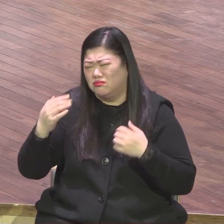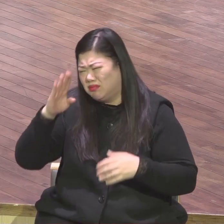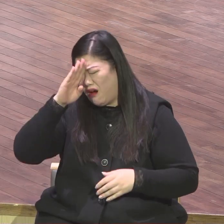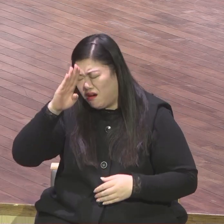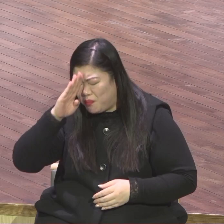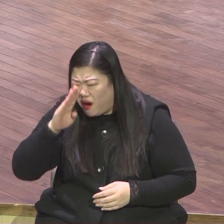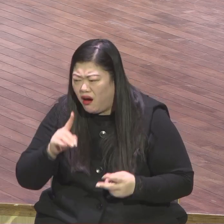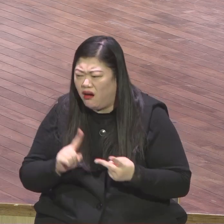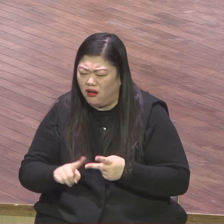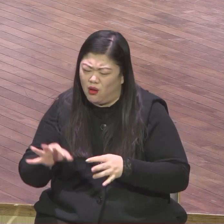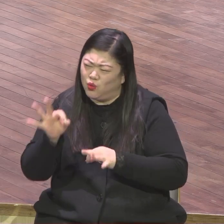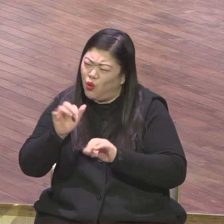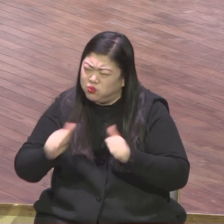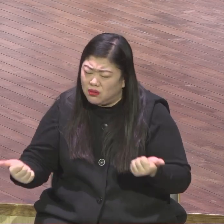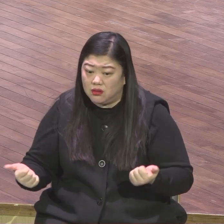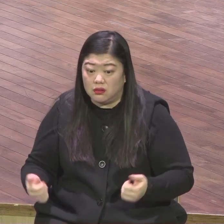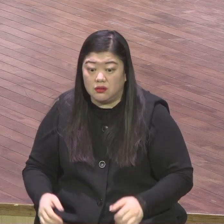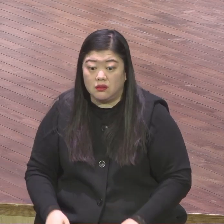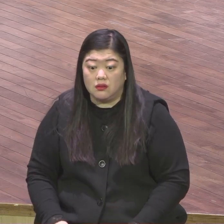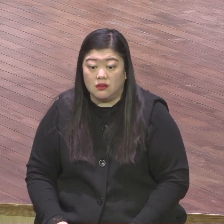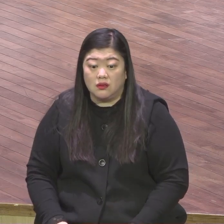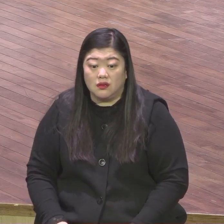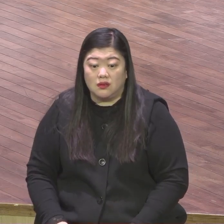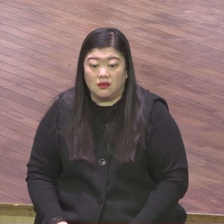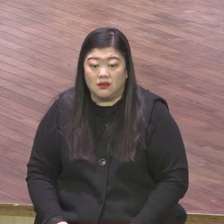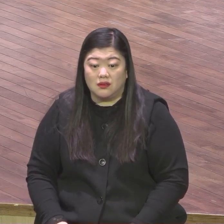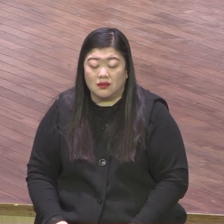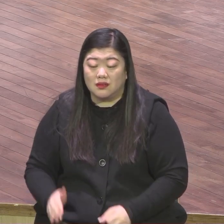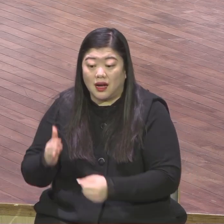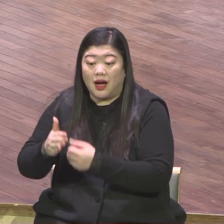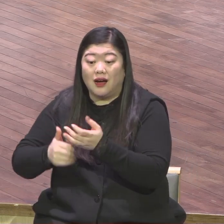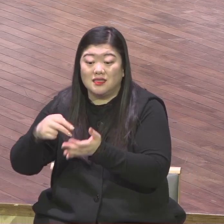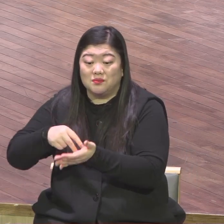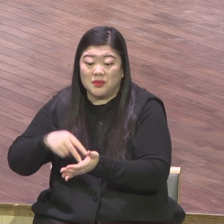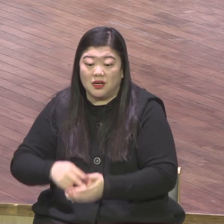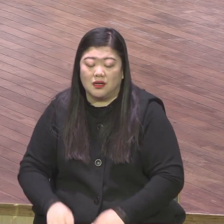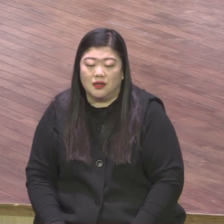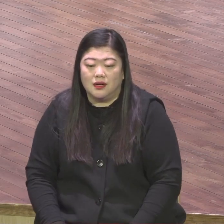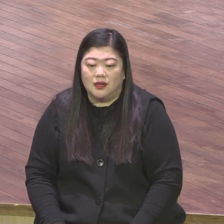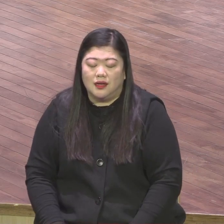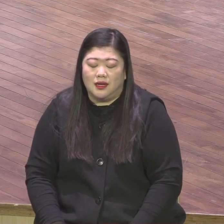복잡한 생각 어떻게 초월적 축복 속에 들어가겠냐고요